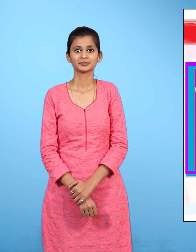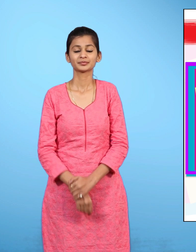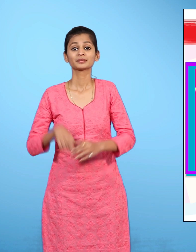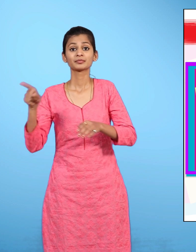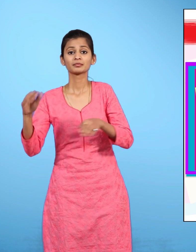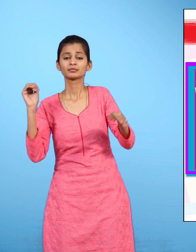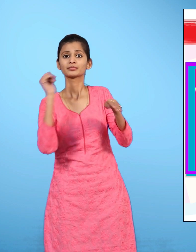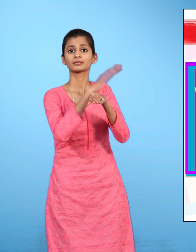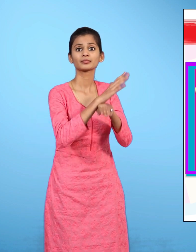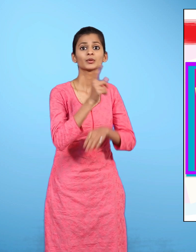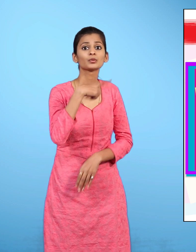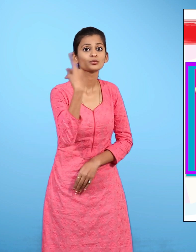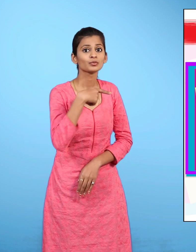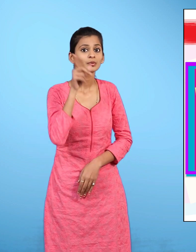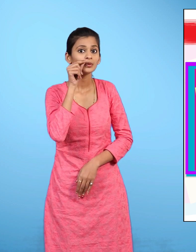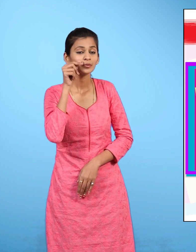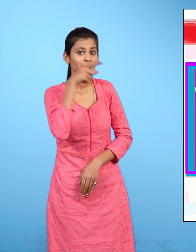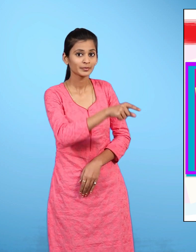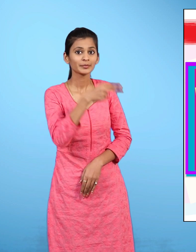जो उसने एहमद अली को लिखी है